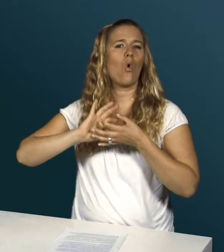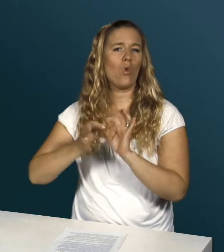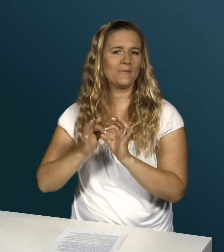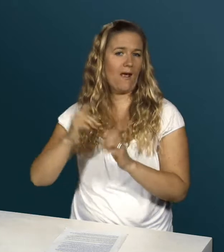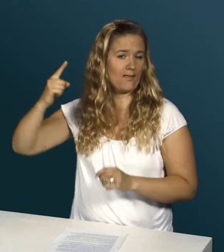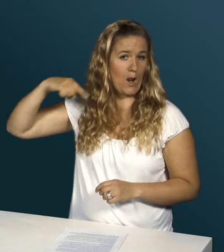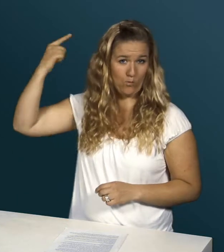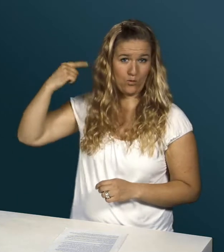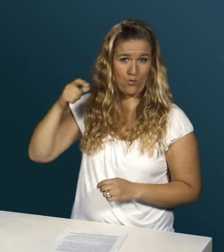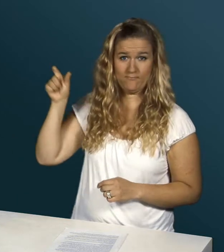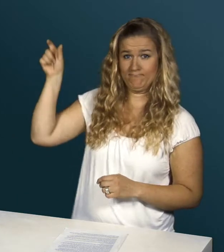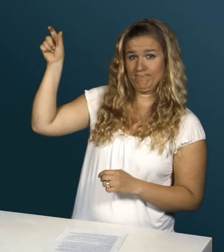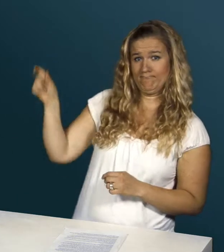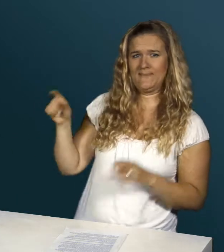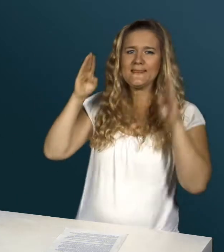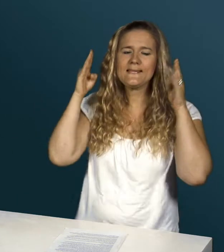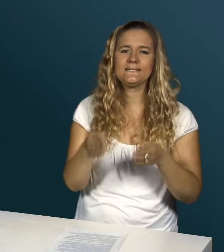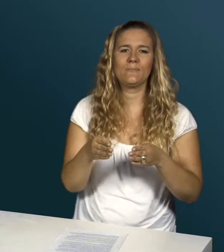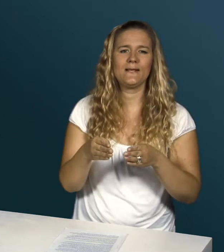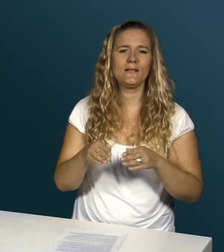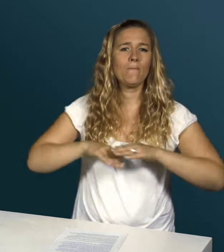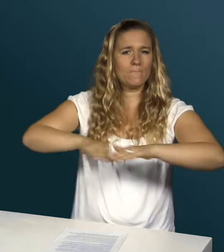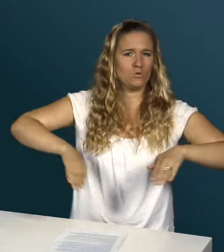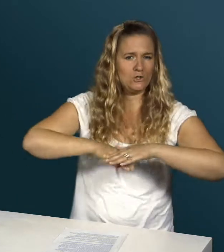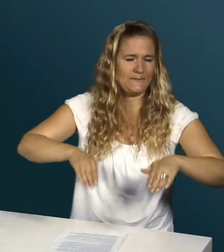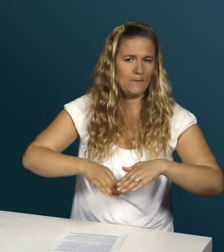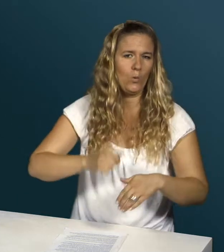Dies in den Disziplinen 100 und 200 Meter Brust.